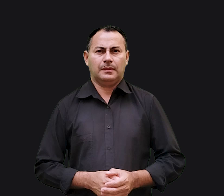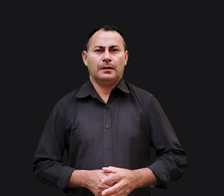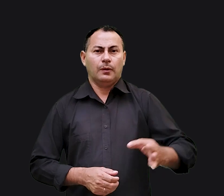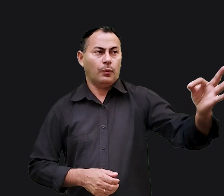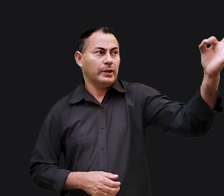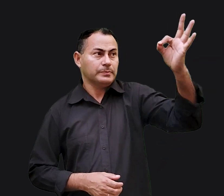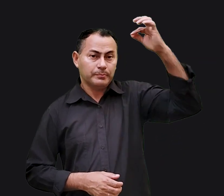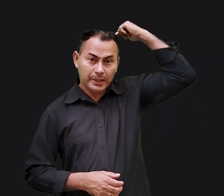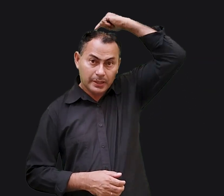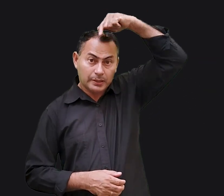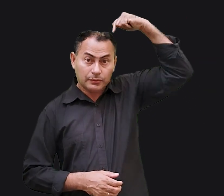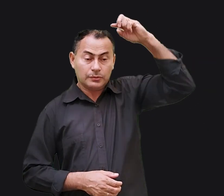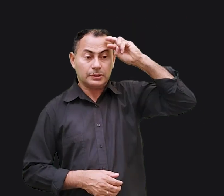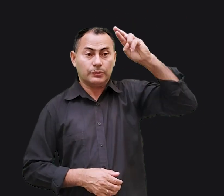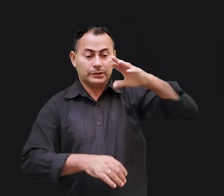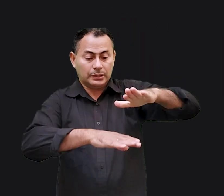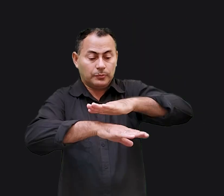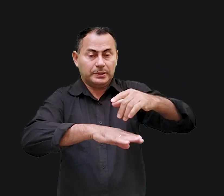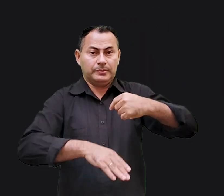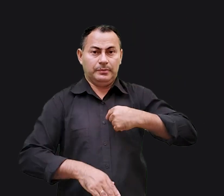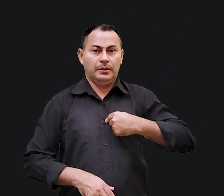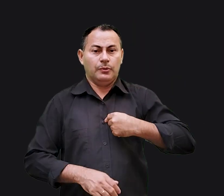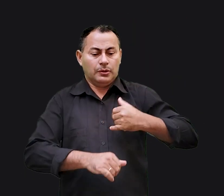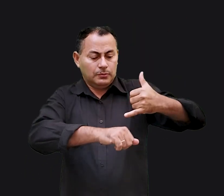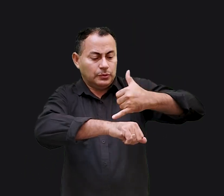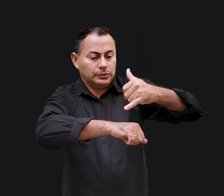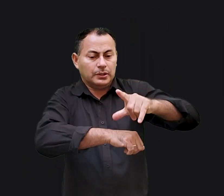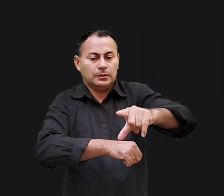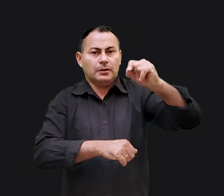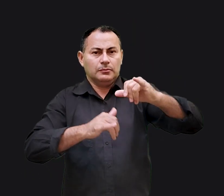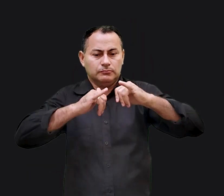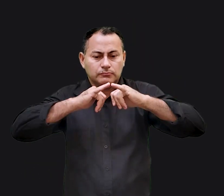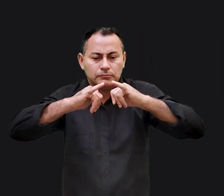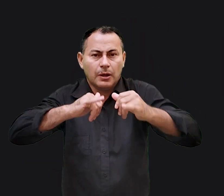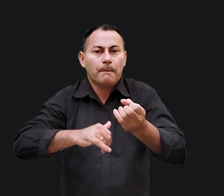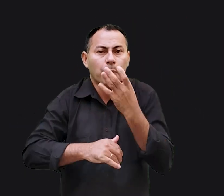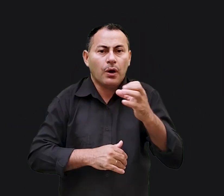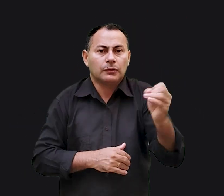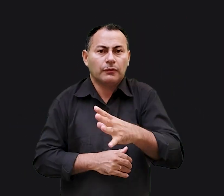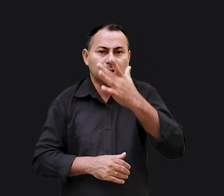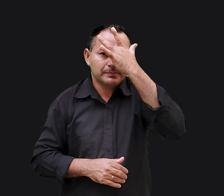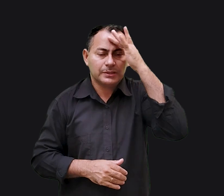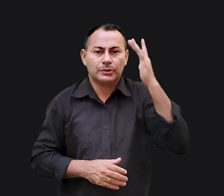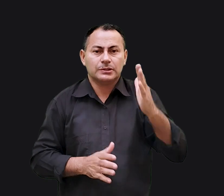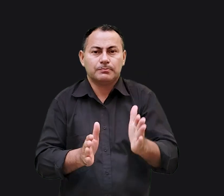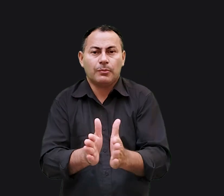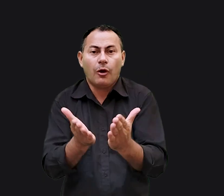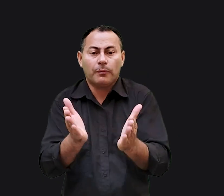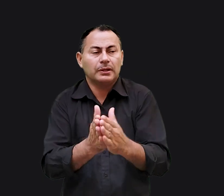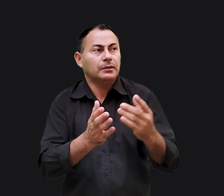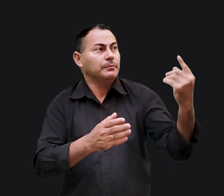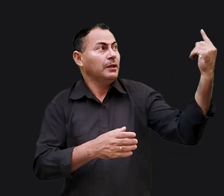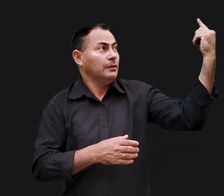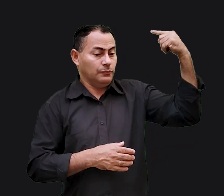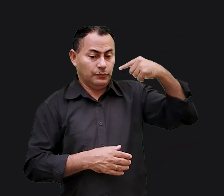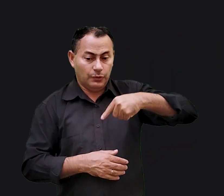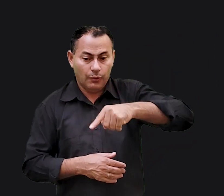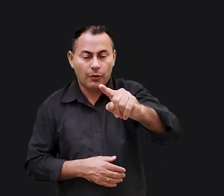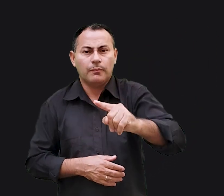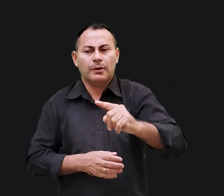O Espírito do Senhor está sobre mim, porque Ele me ungiu para pregar boas novas aos pobres. Ele me enviou para